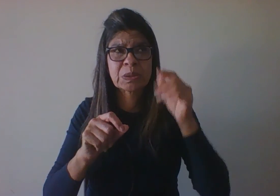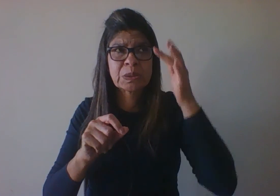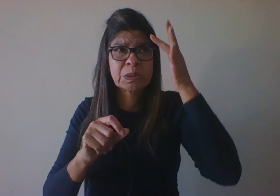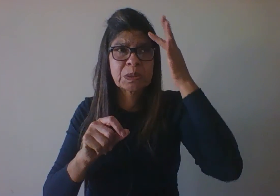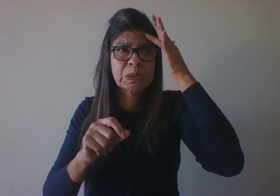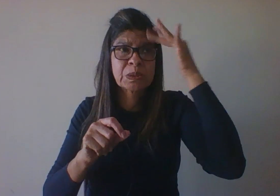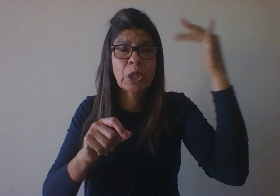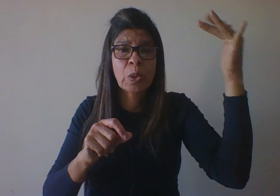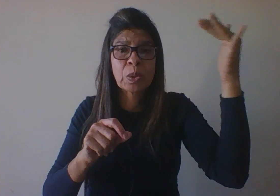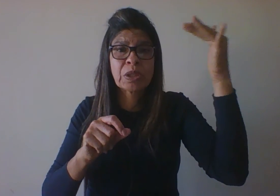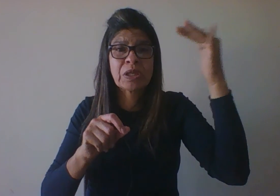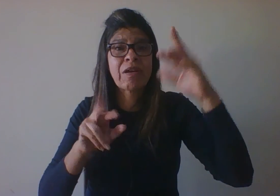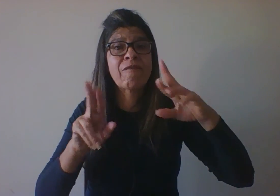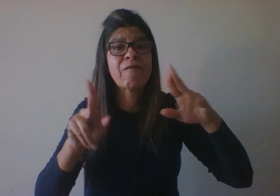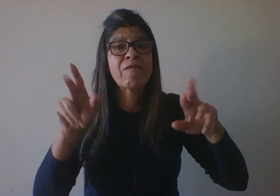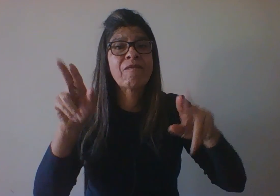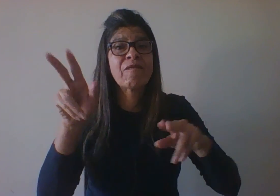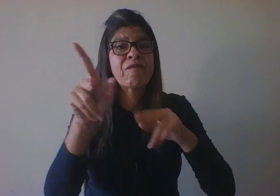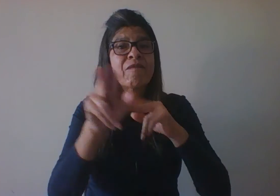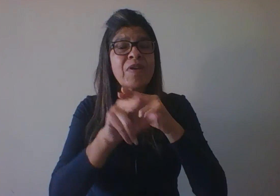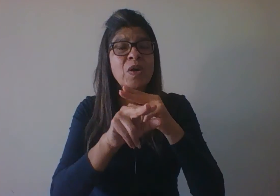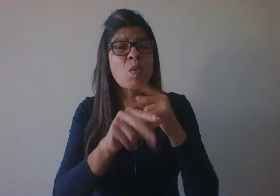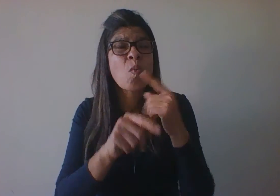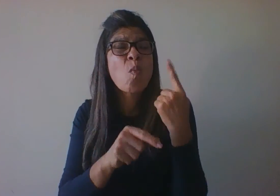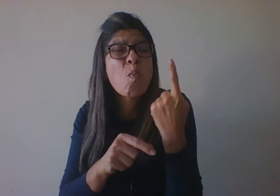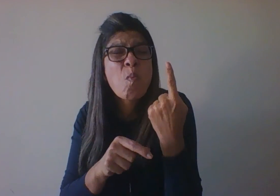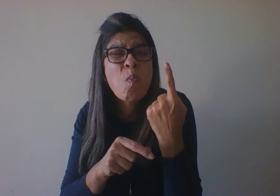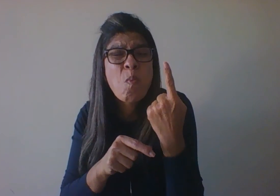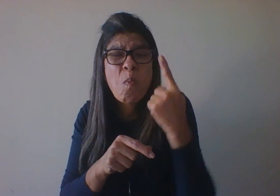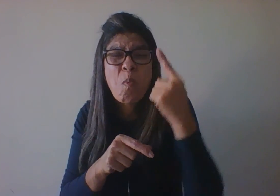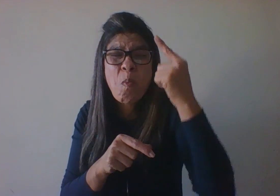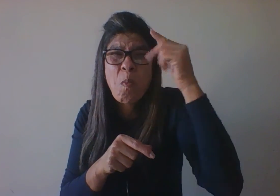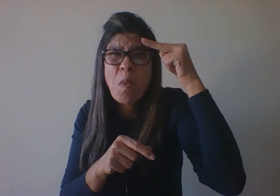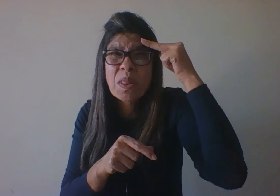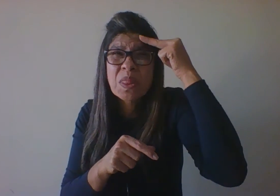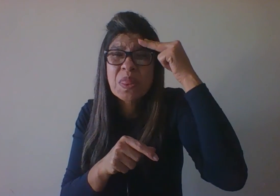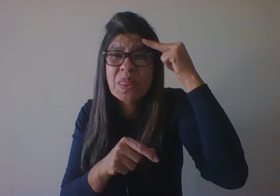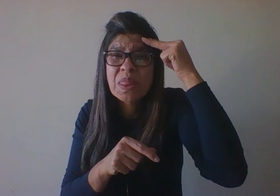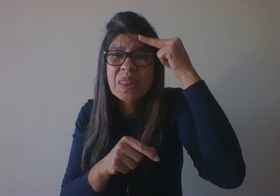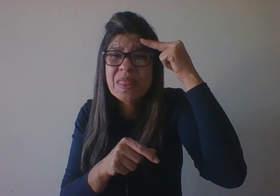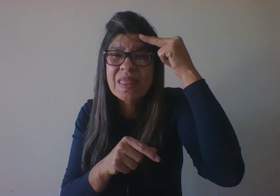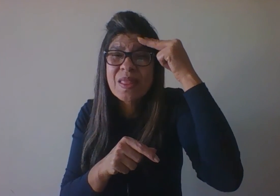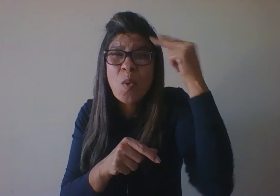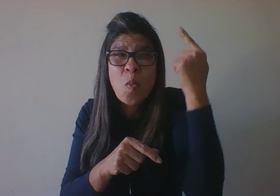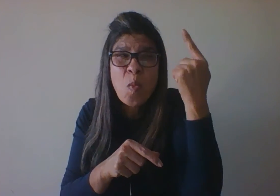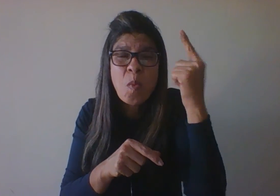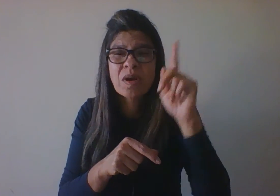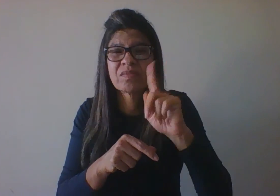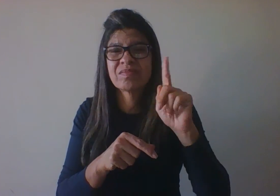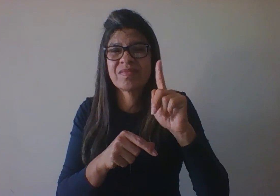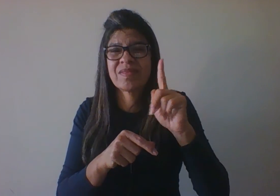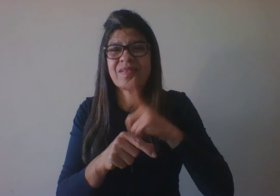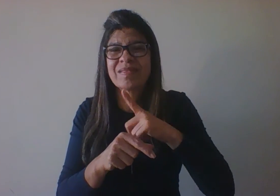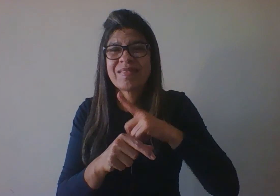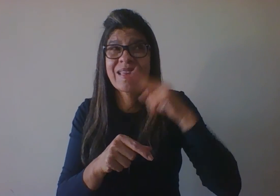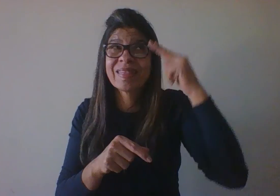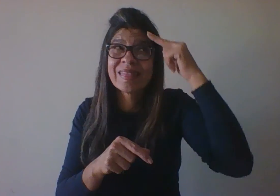teoria universalmente aceita ou uma única explicação universalmente aceita para os